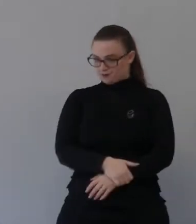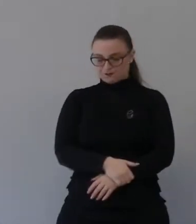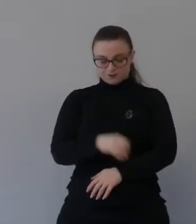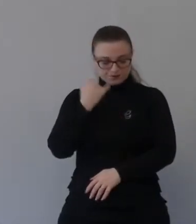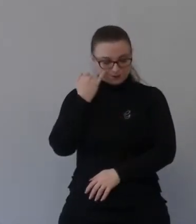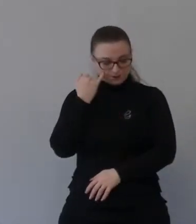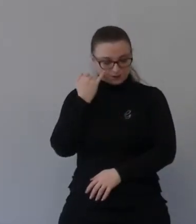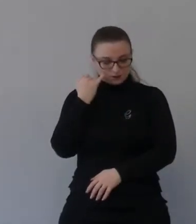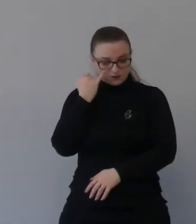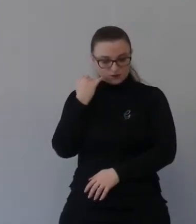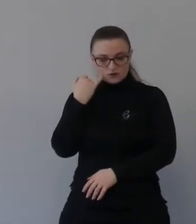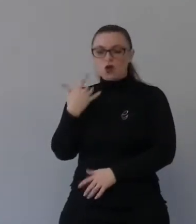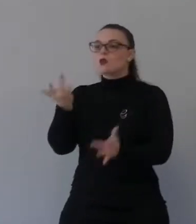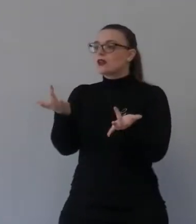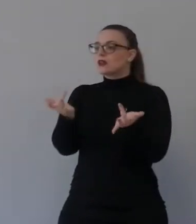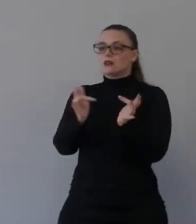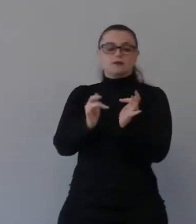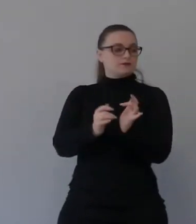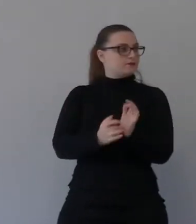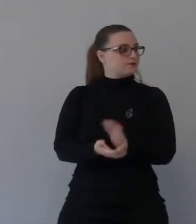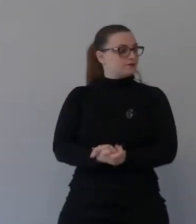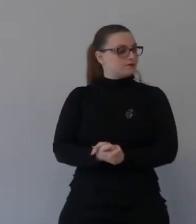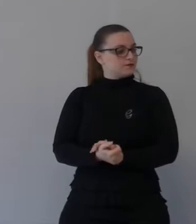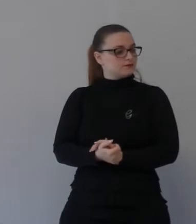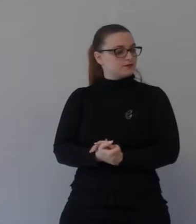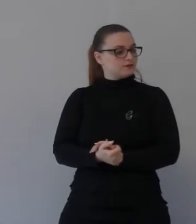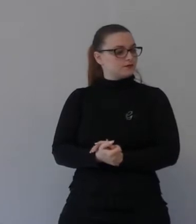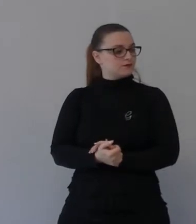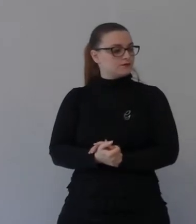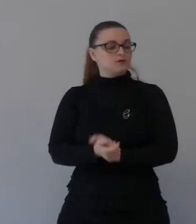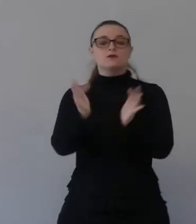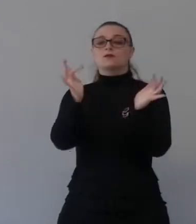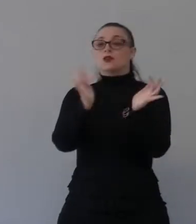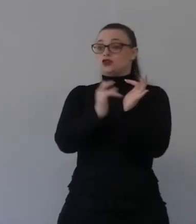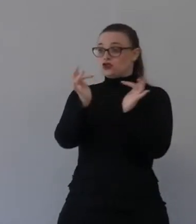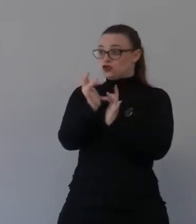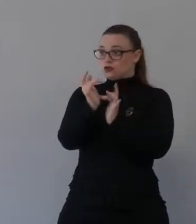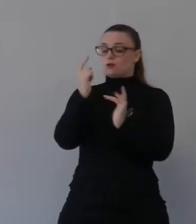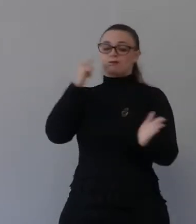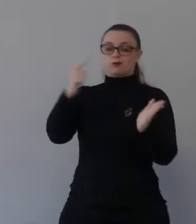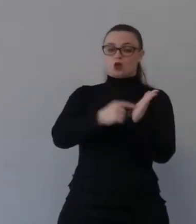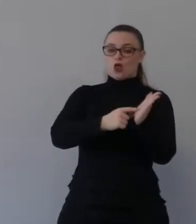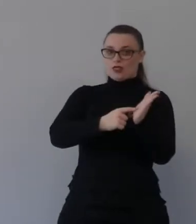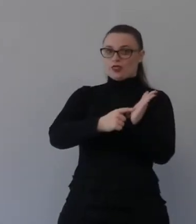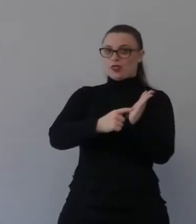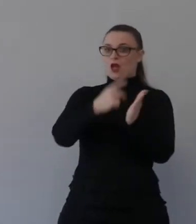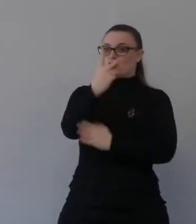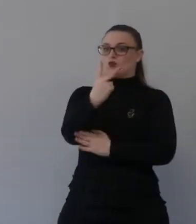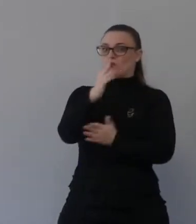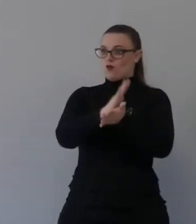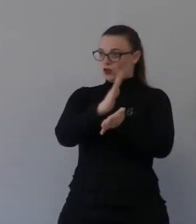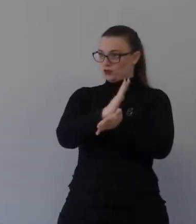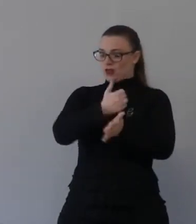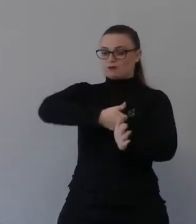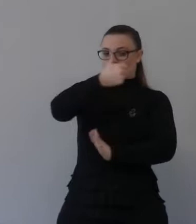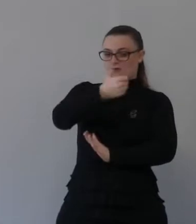Gesù tornerà una seconda volta nella gloria. Ricordate? A giudicare il primo attimo. E quel giorno sarà il